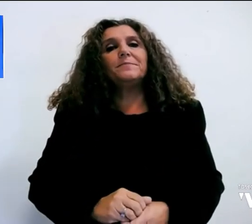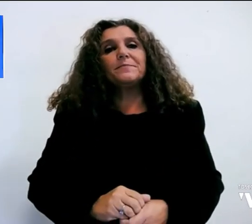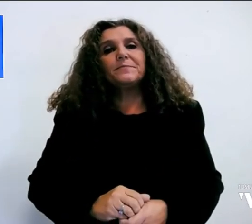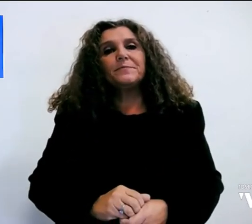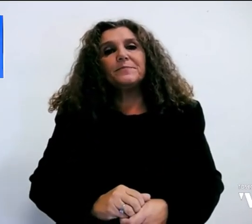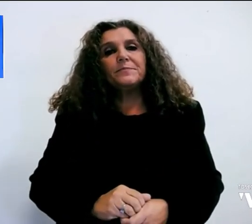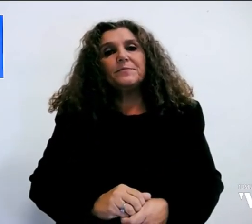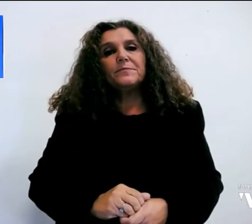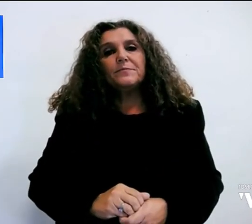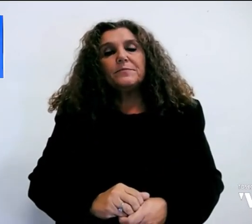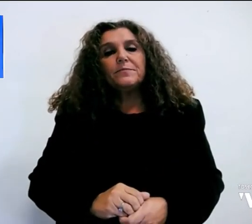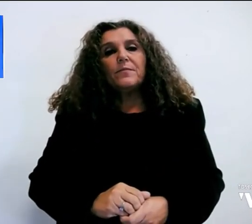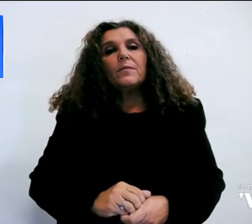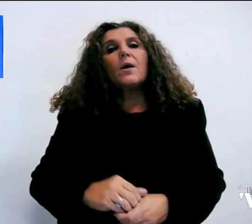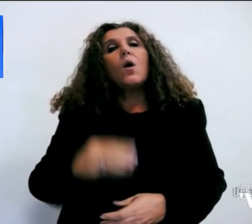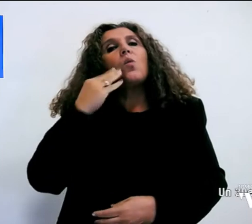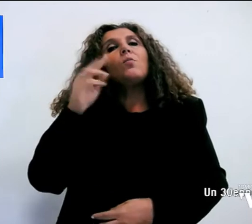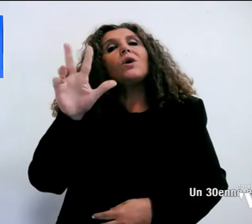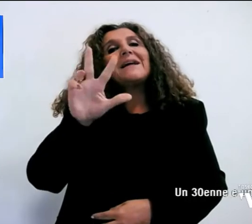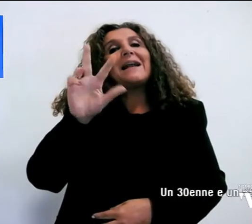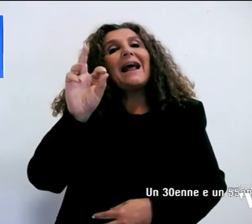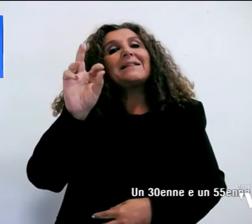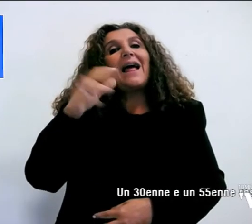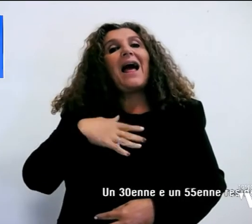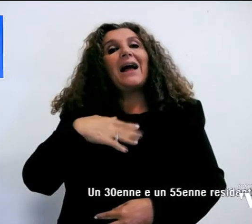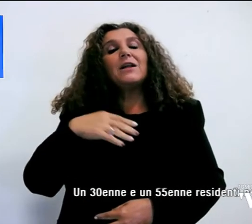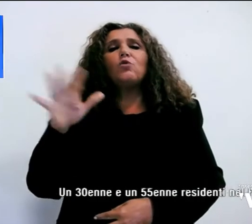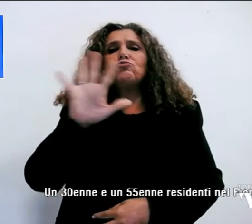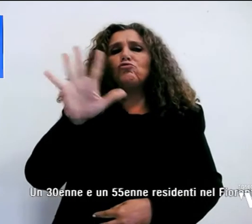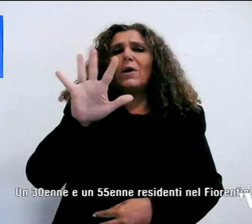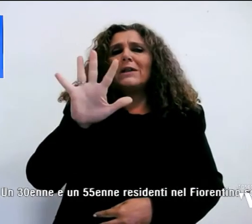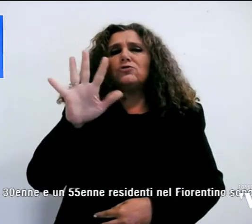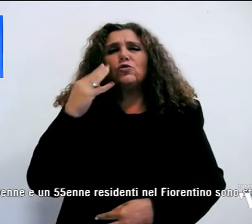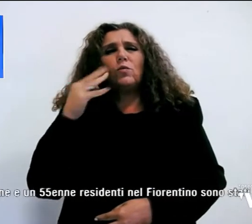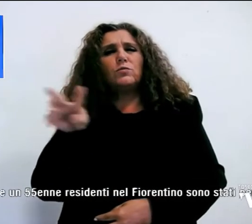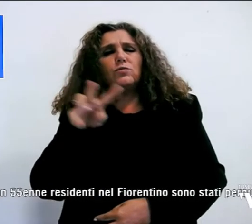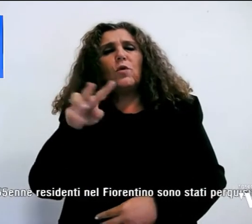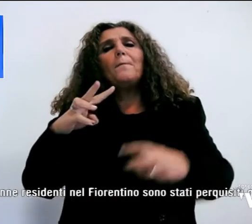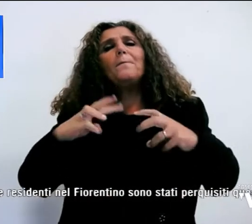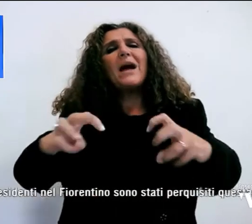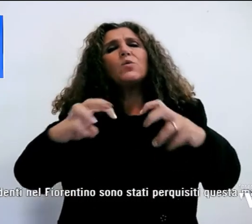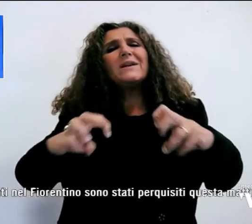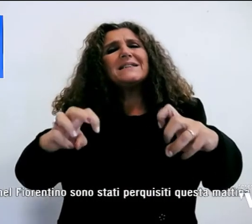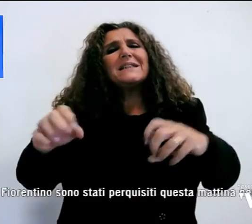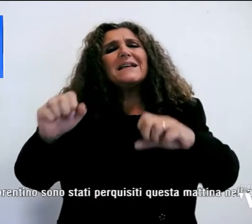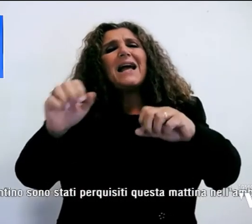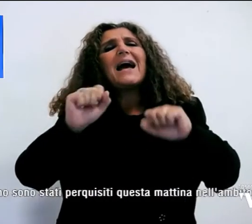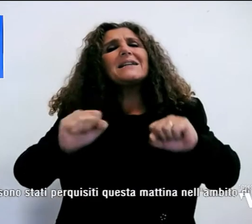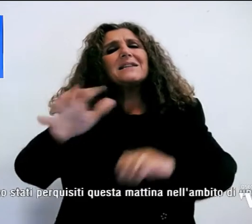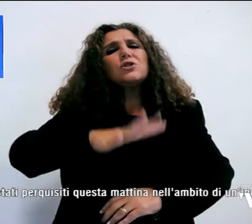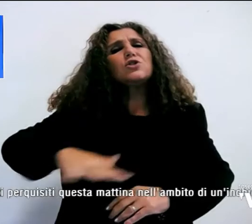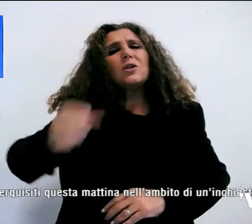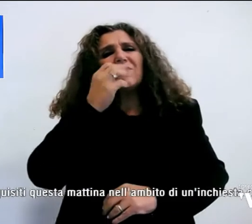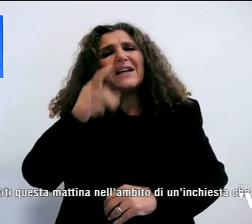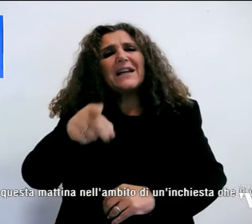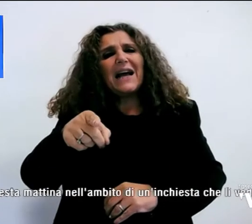Un trentenne e un 55enne residenti nel Fiorentino sono stati perquisiti questa mattina nell'ambito di